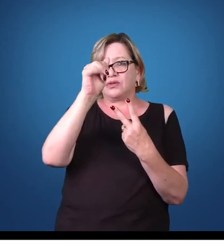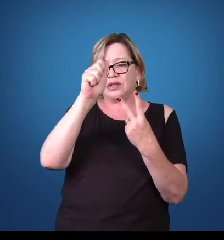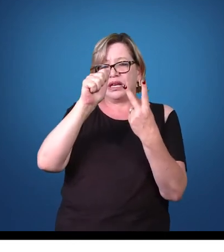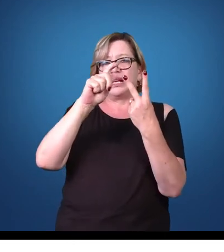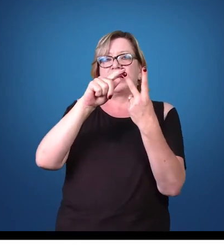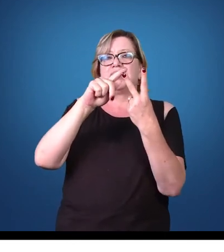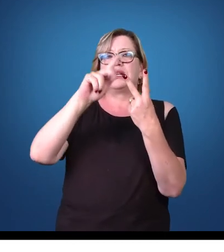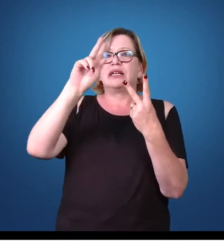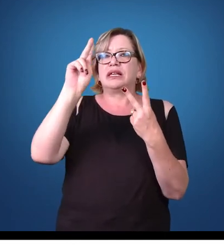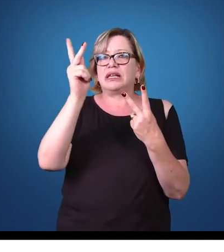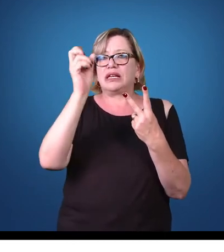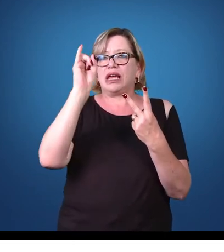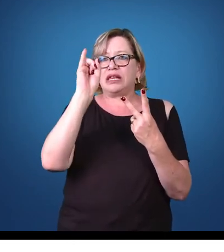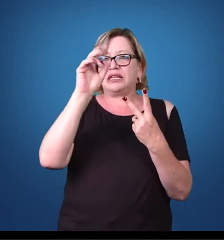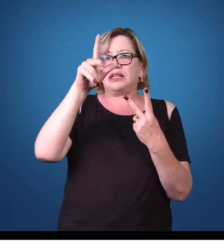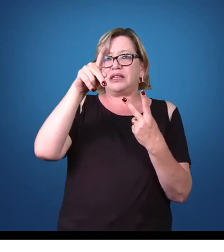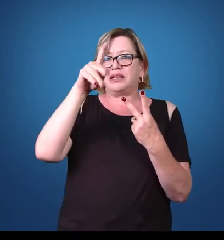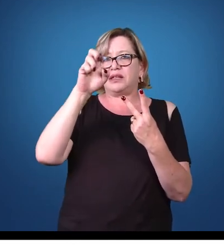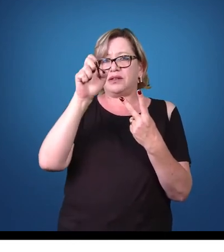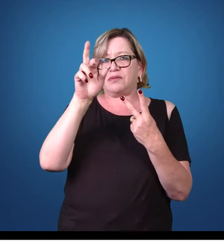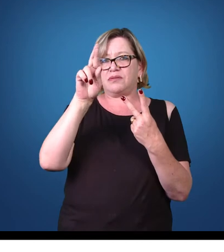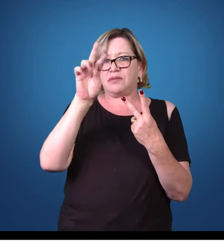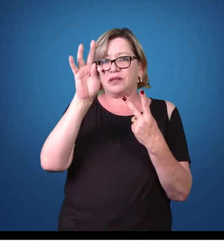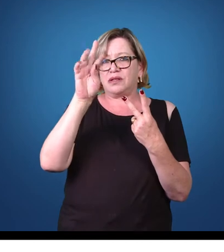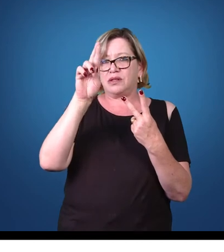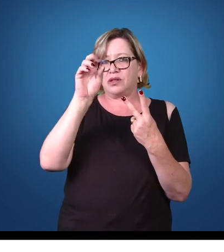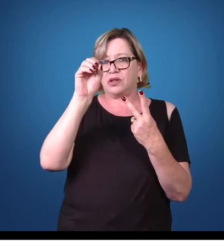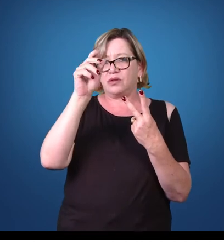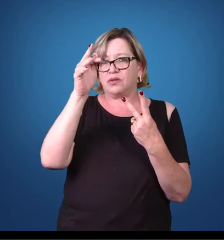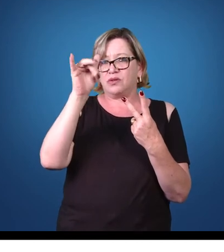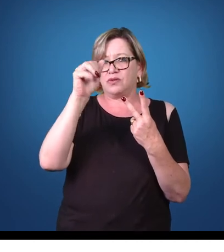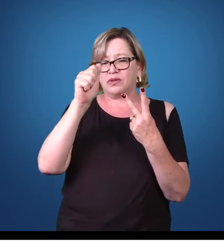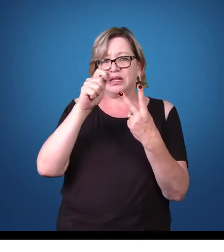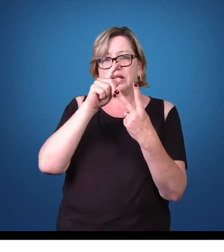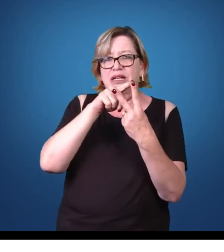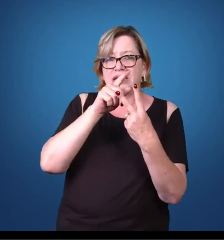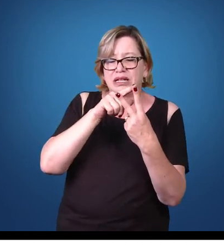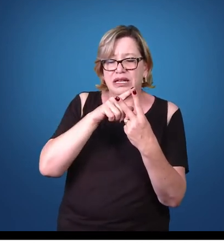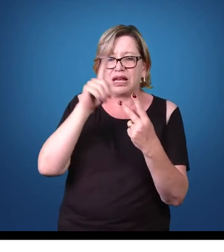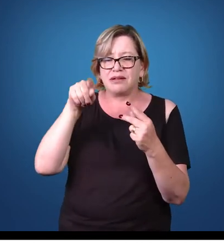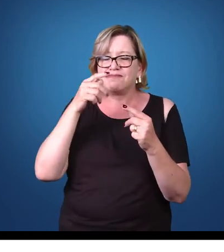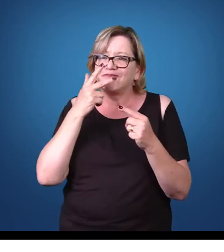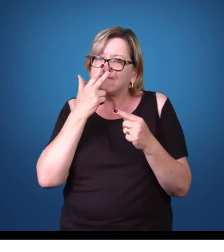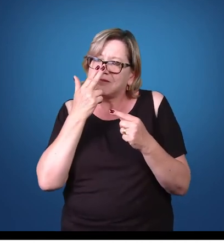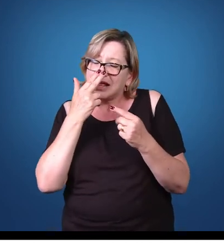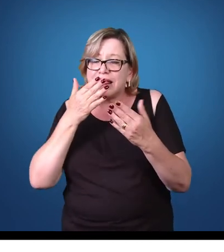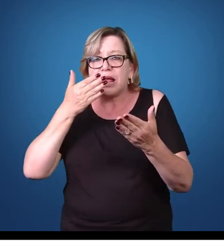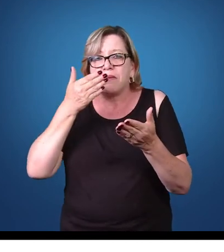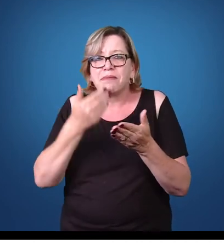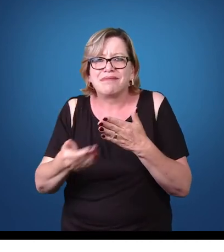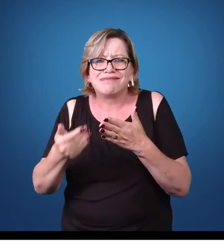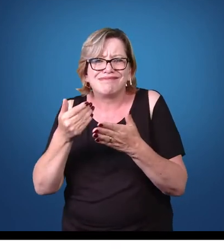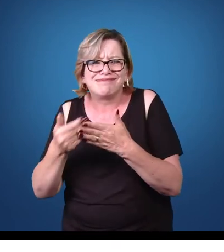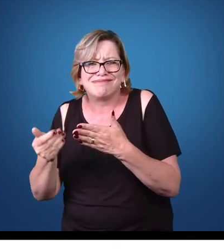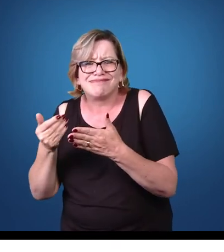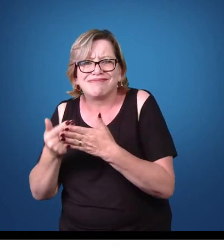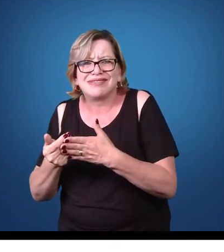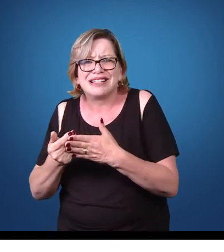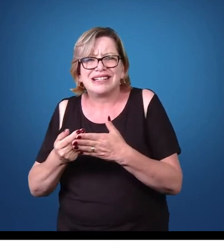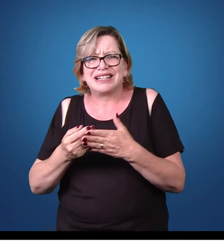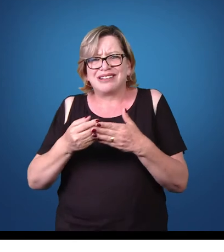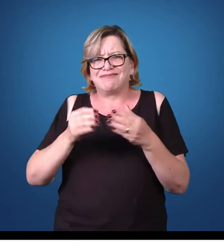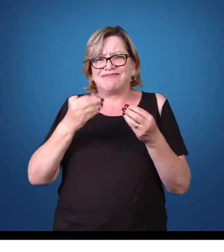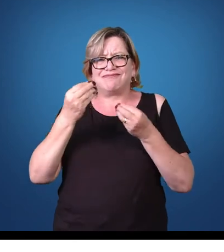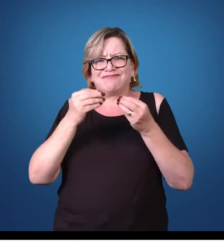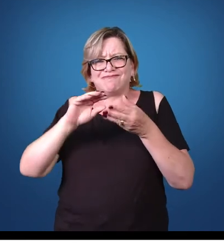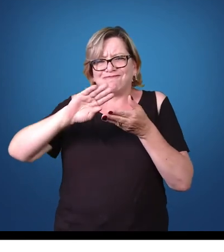hipertrofia. No caso da atrofia, muitas vezes está relacionado à perda de alguns órgãos